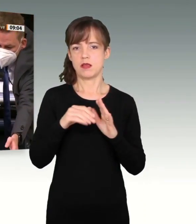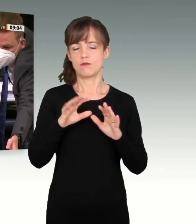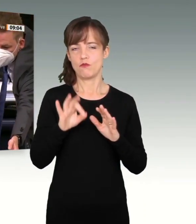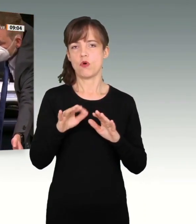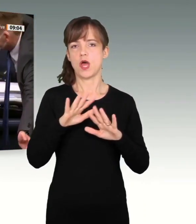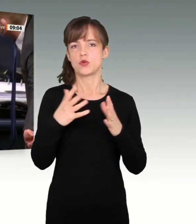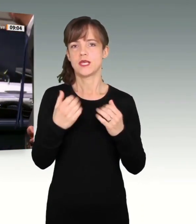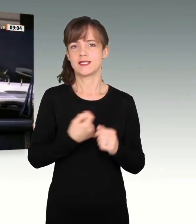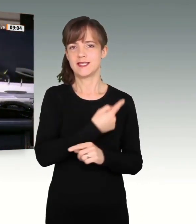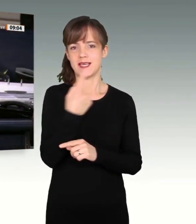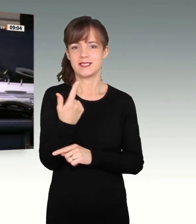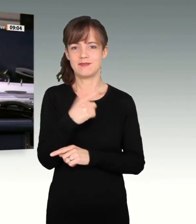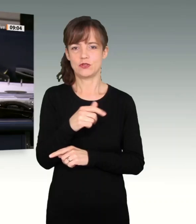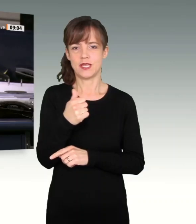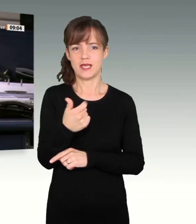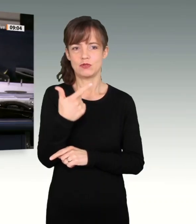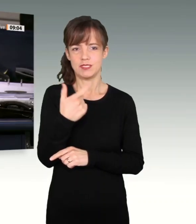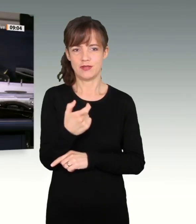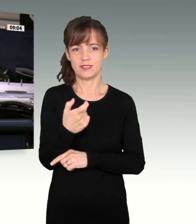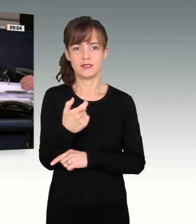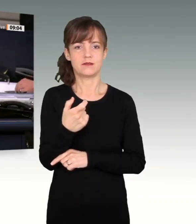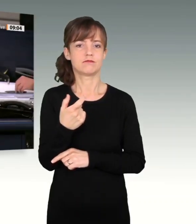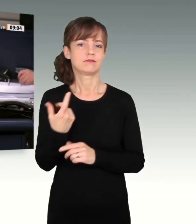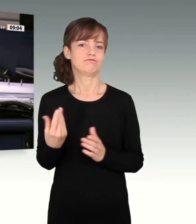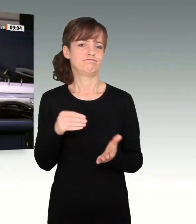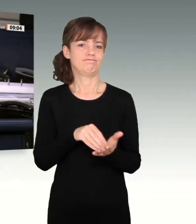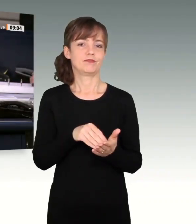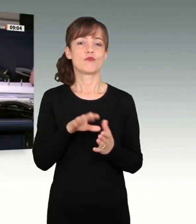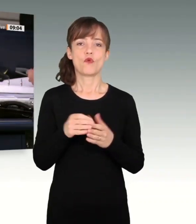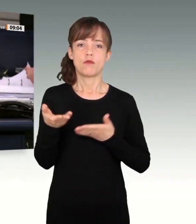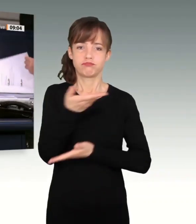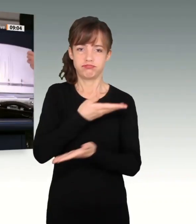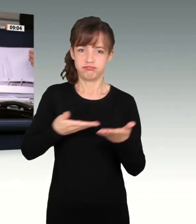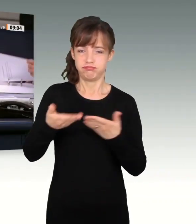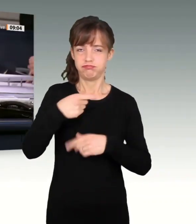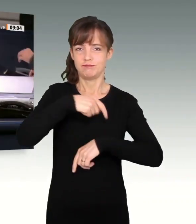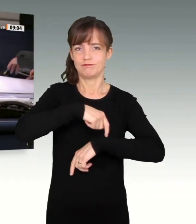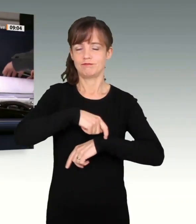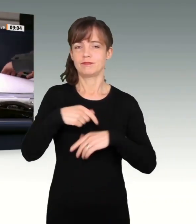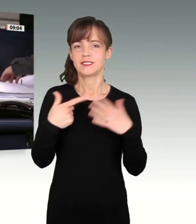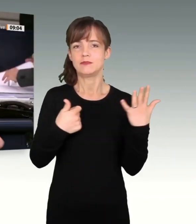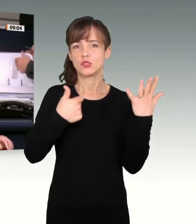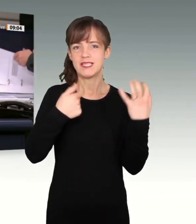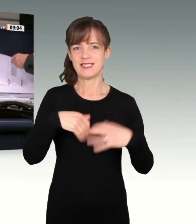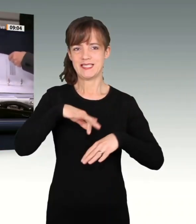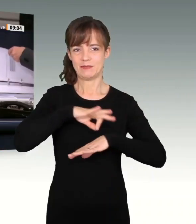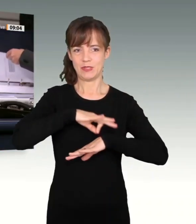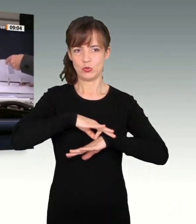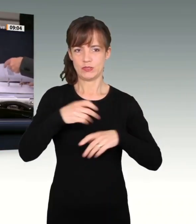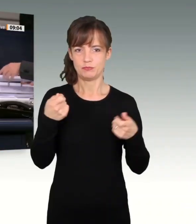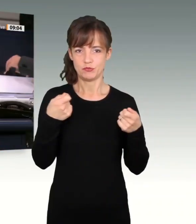2021. Für die Aussprache ist eine Dauer von 67 Minuten beschlossen.